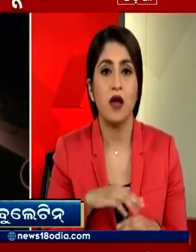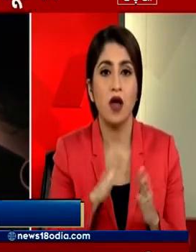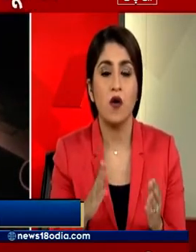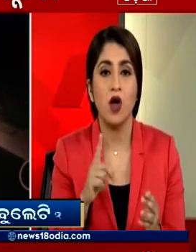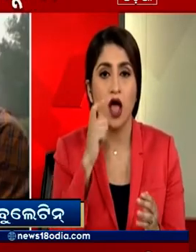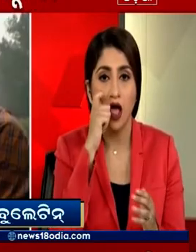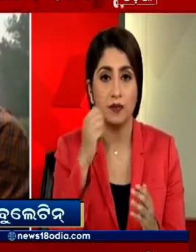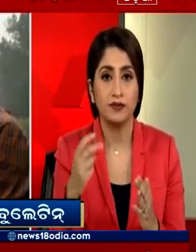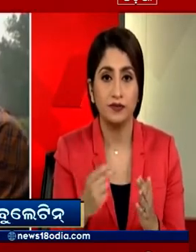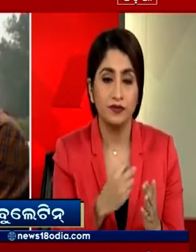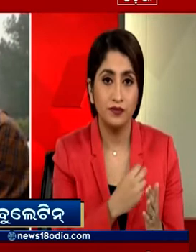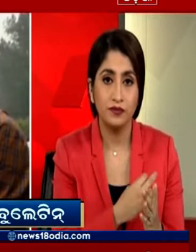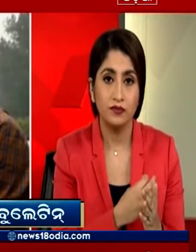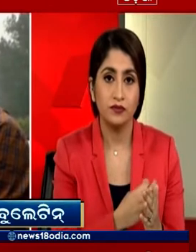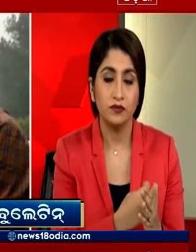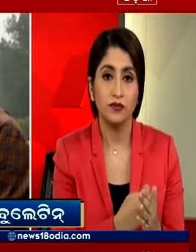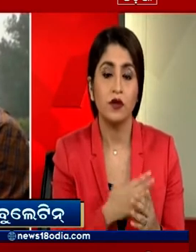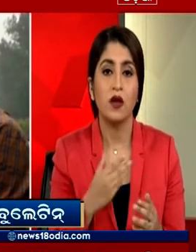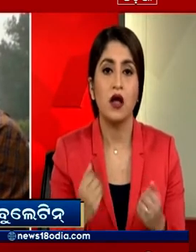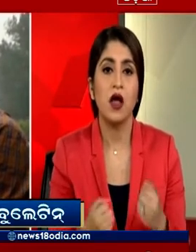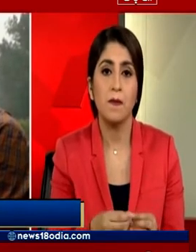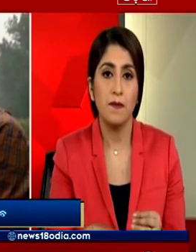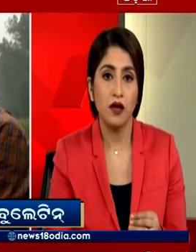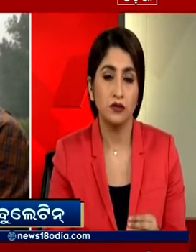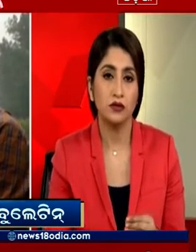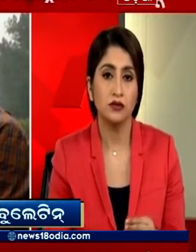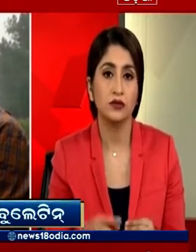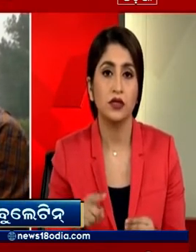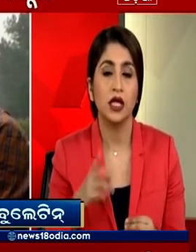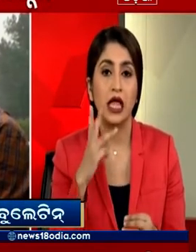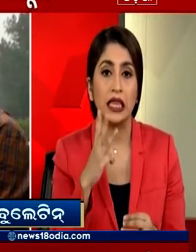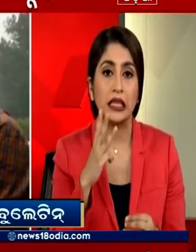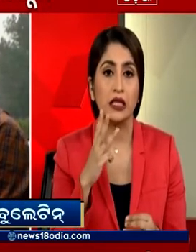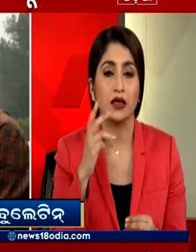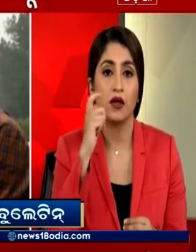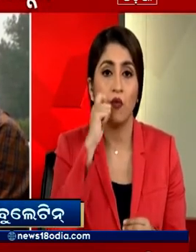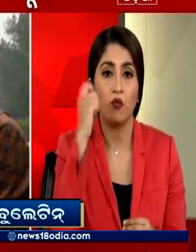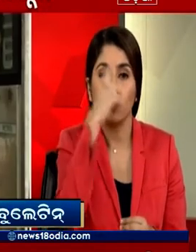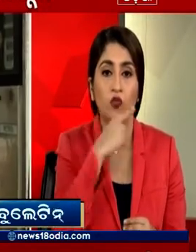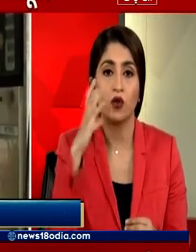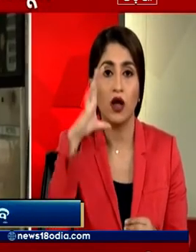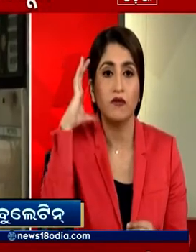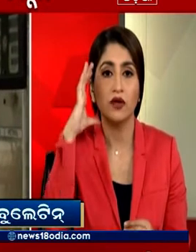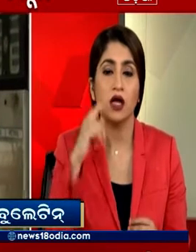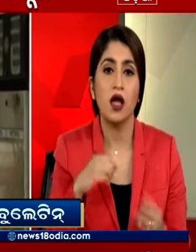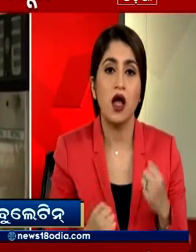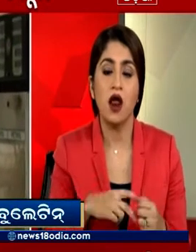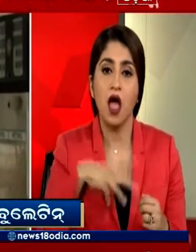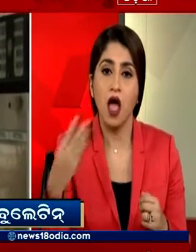से एक करमचारी निकला और कार के पास पहुँच गया इसके बाद तीन नकाप पोश्ट लड़के कार से बाहर निकले और